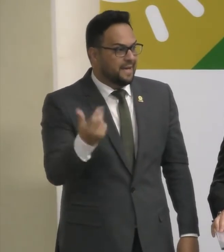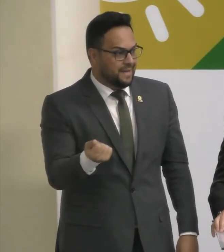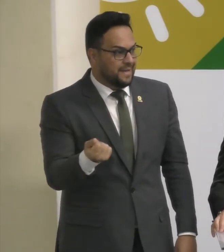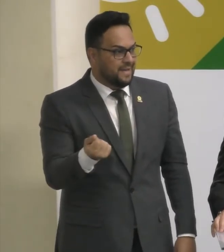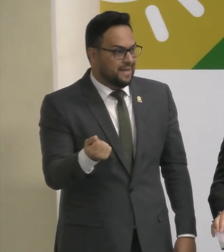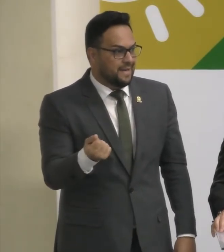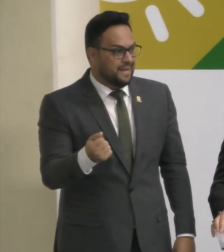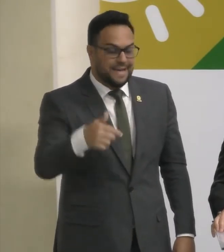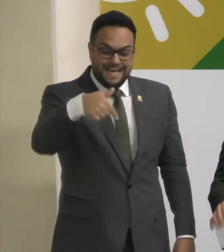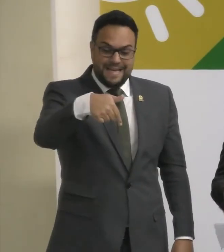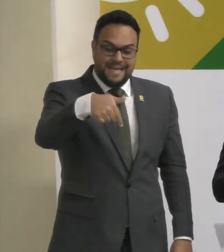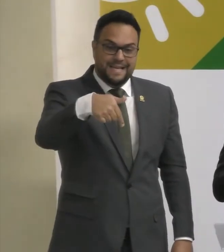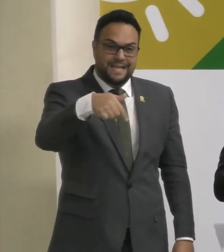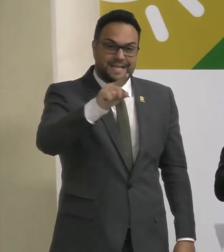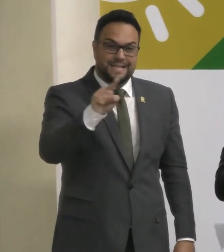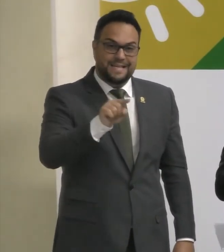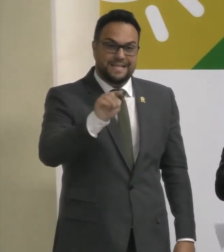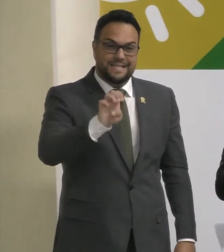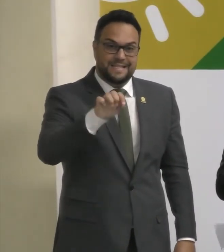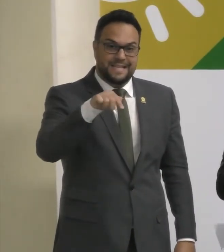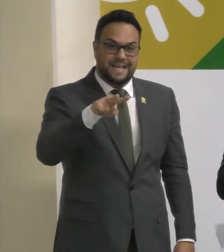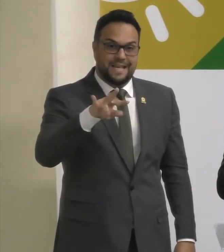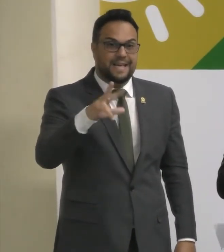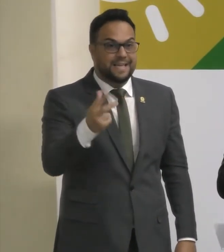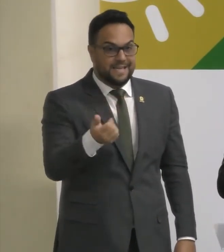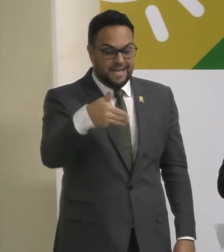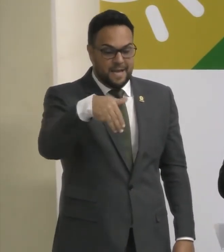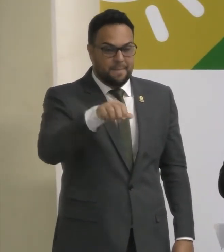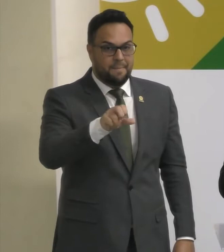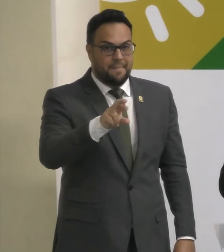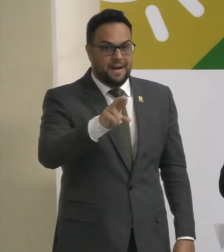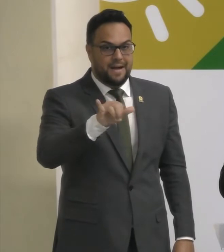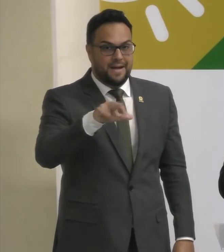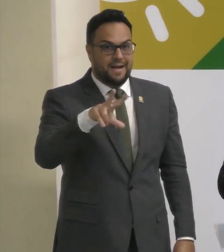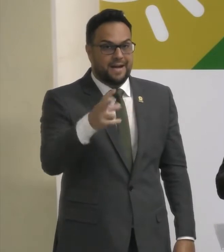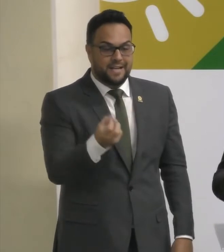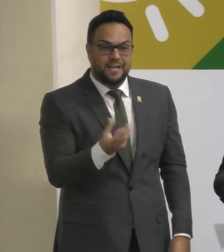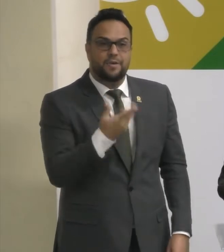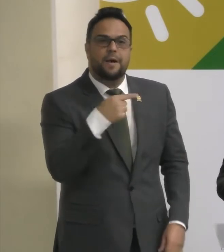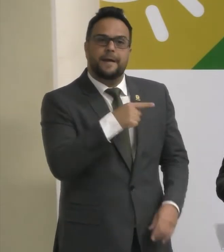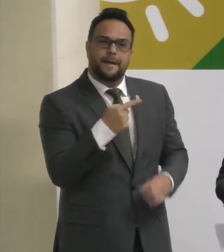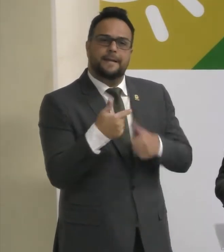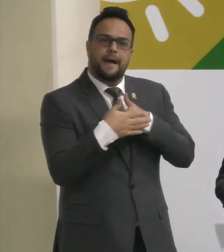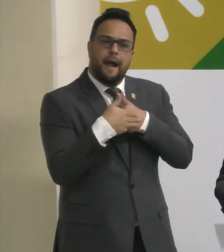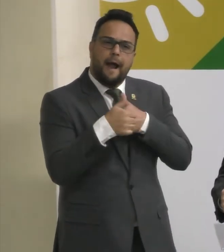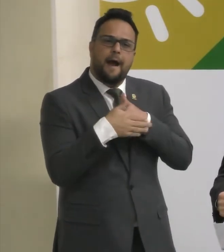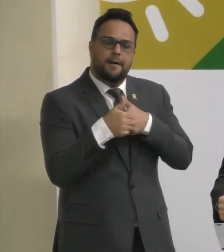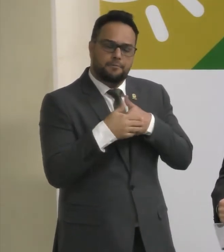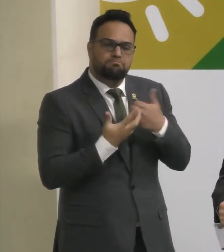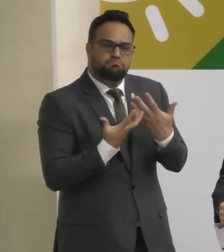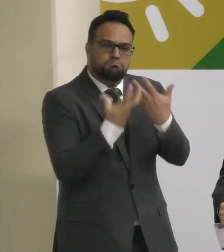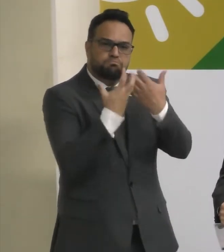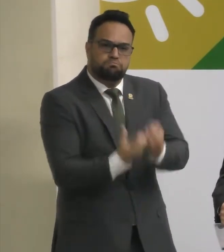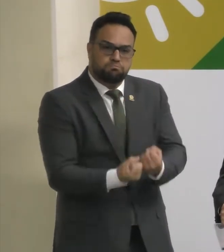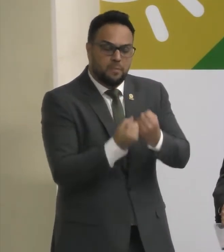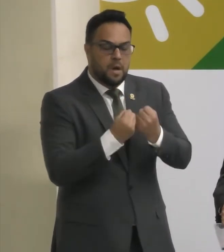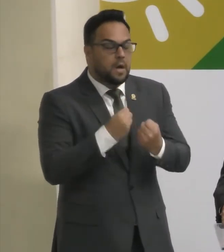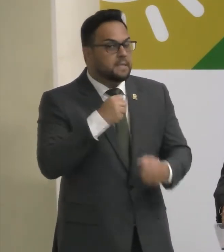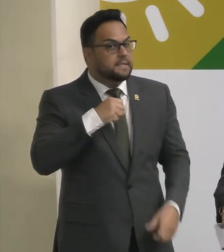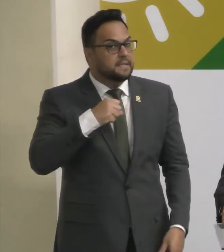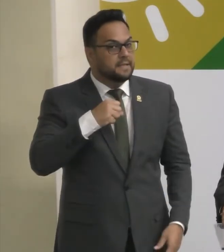Zequinha Marinho Que de forma carinhosa Assumiu paternidade Lá no Senado